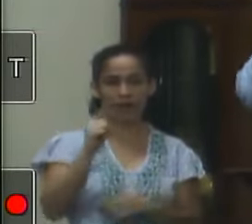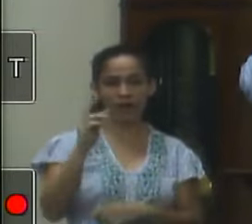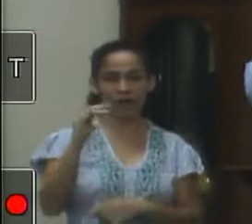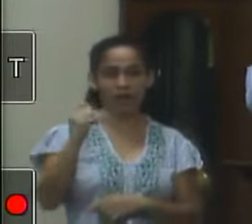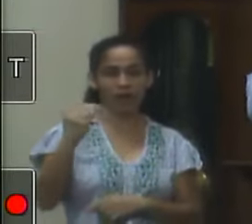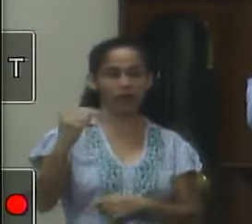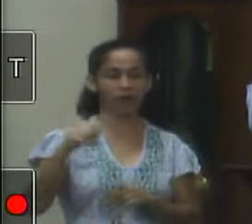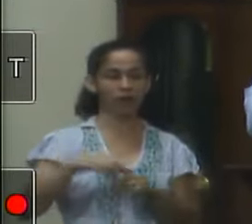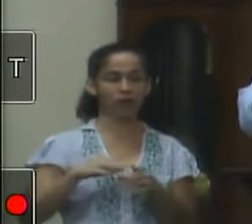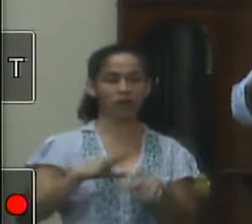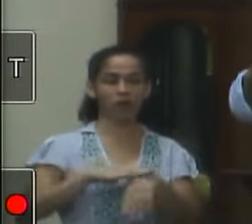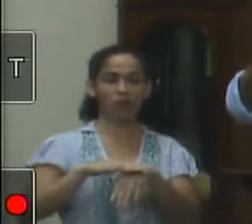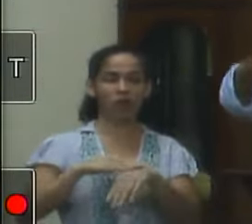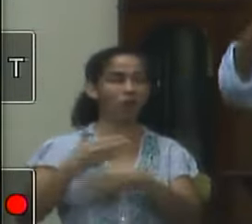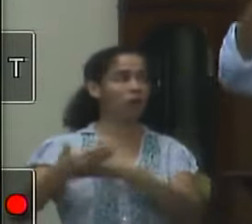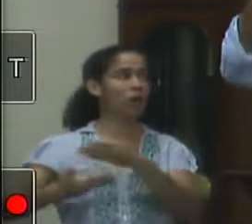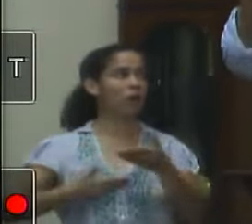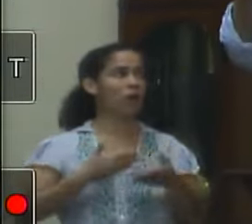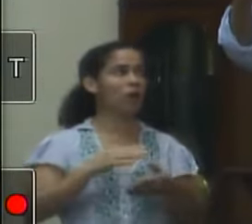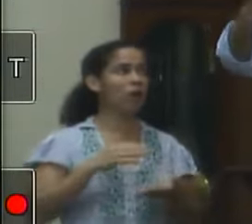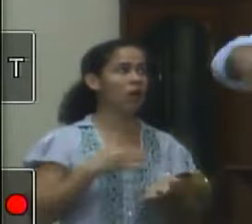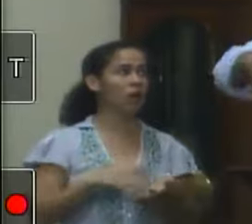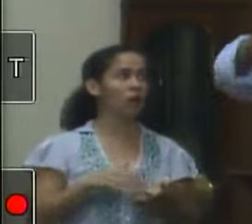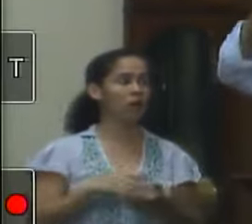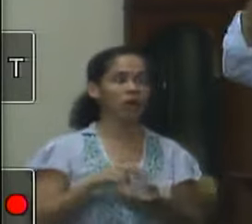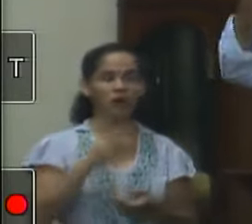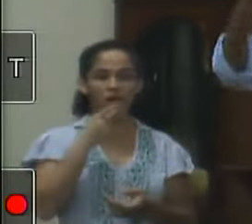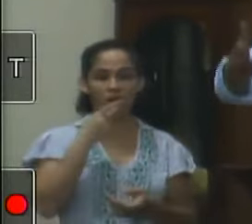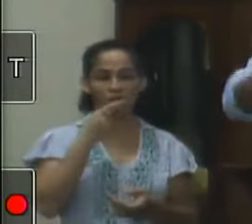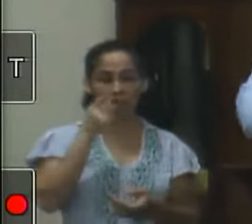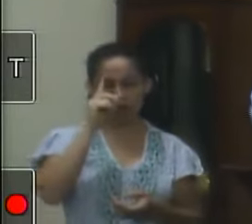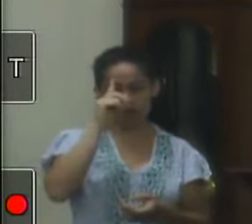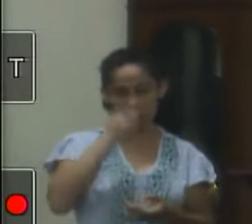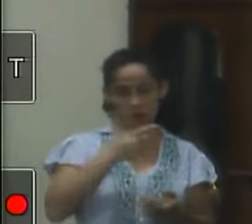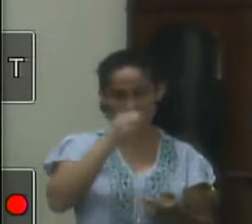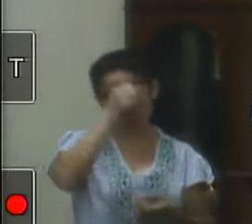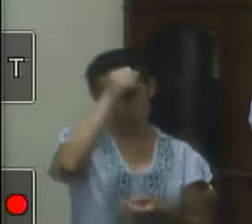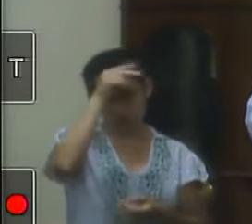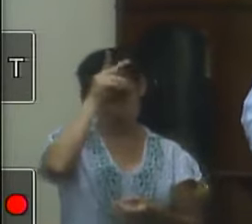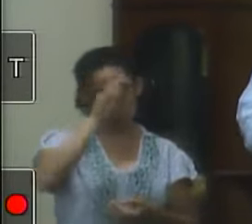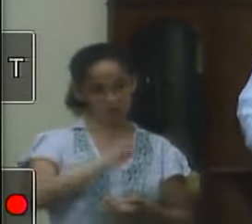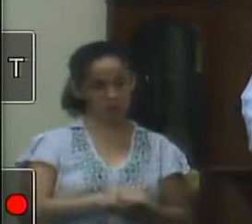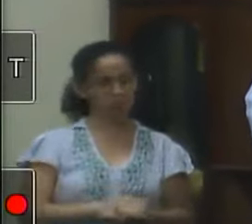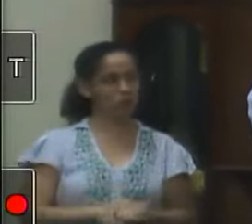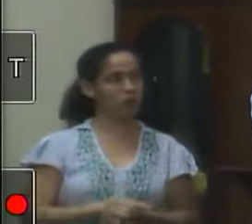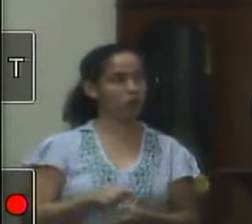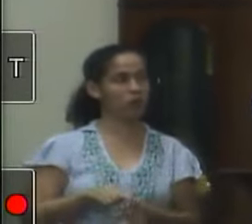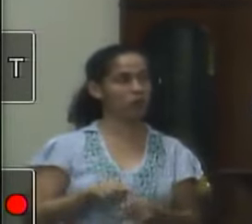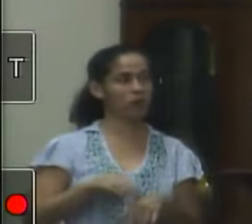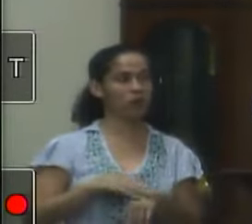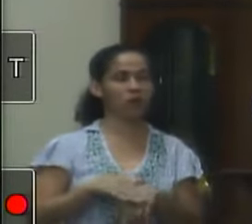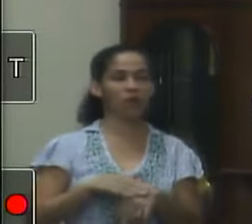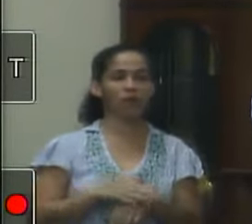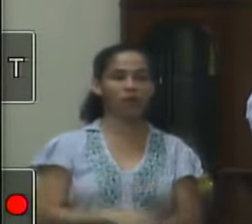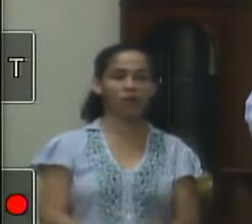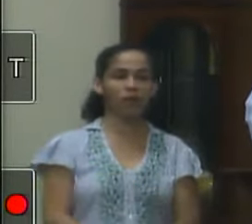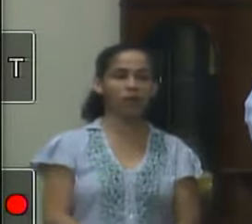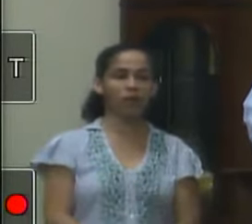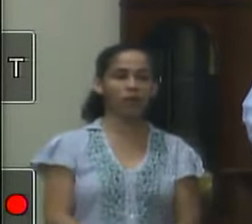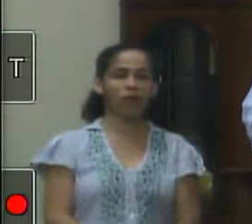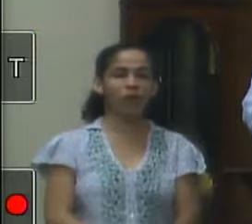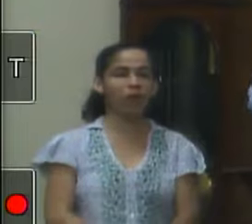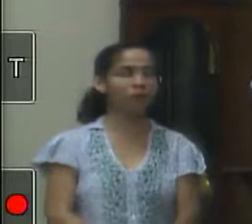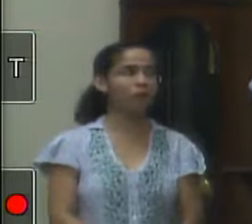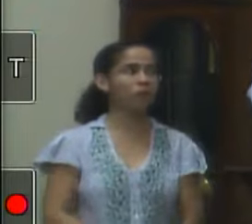mediando isso porque o secretário é que manda o prefeito é que manda estivemos analisando algumas questões e